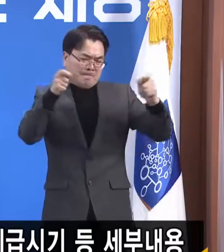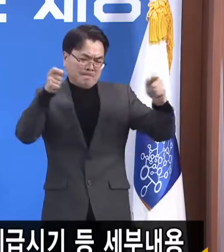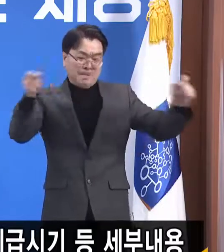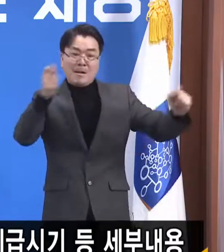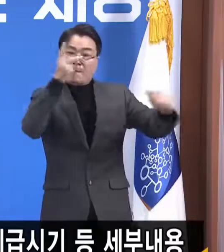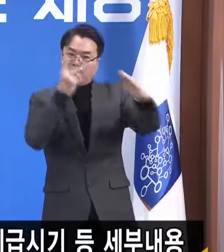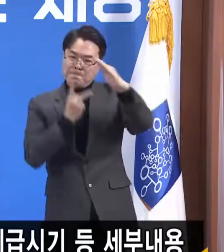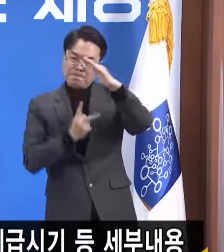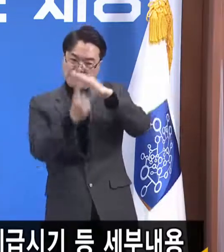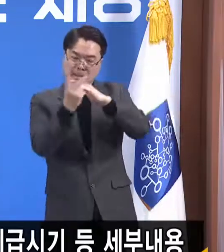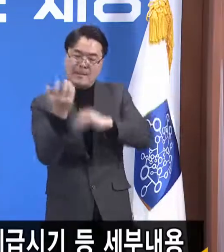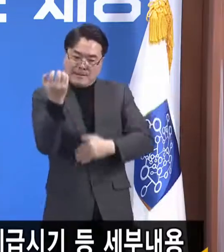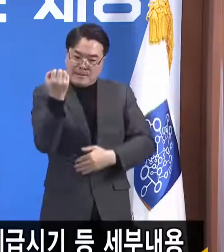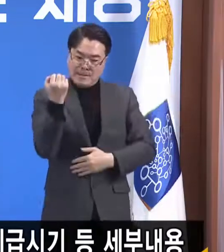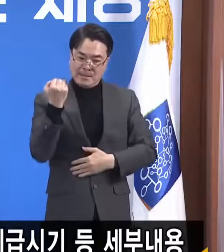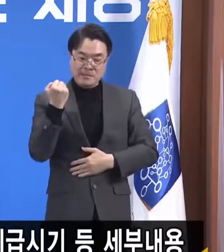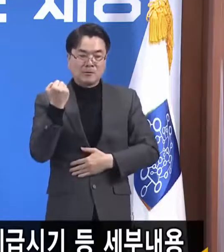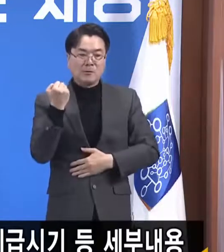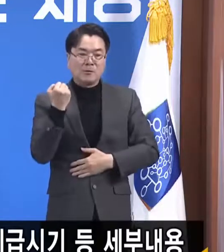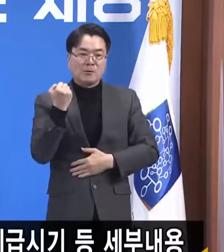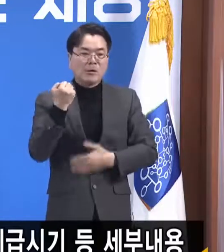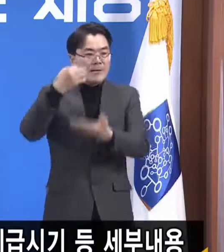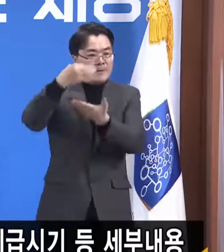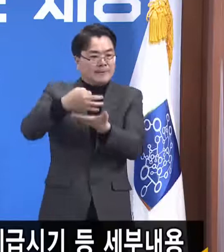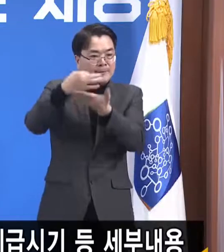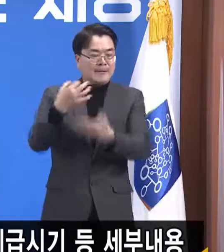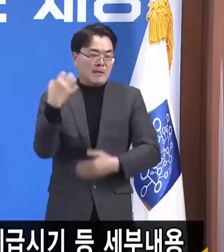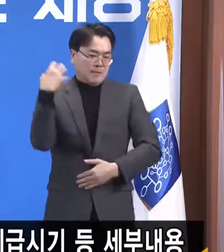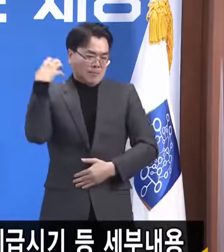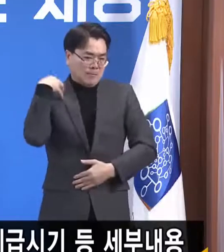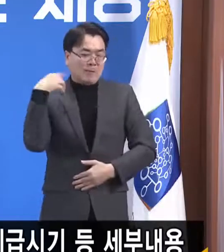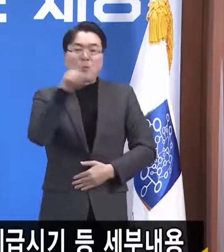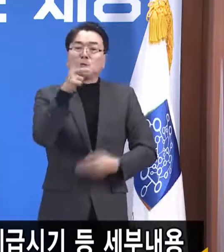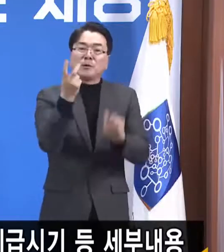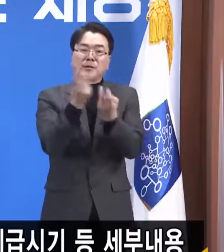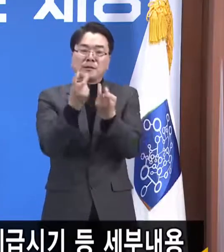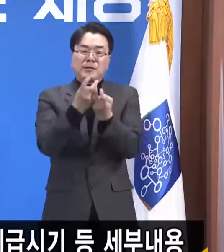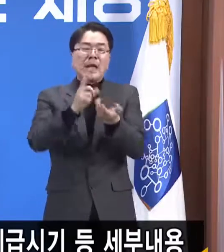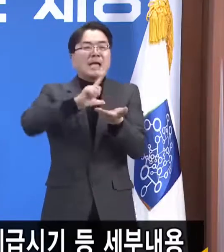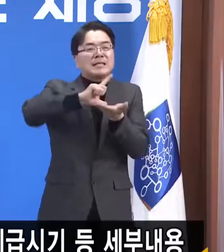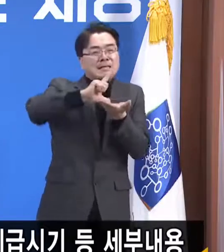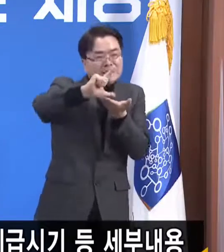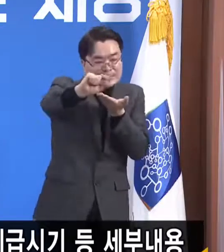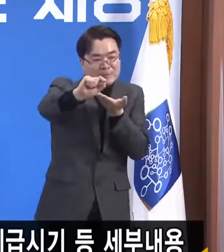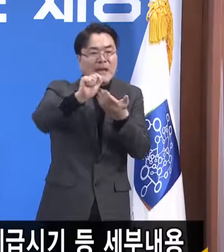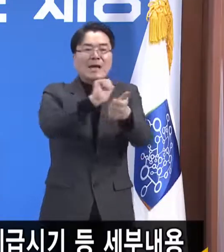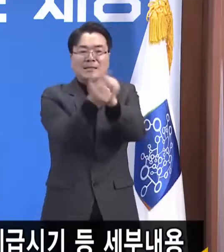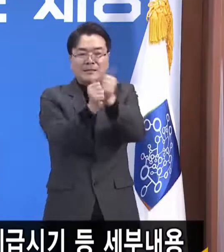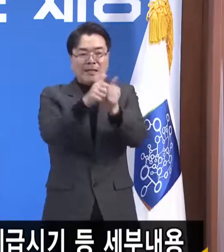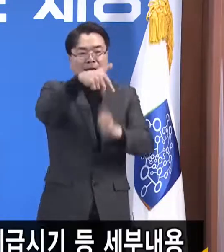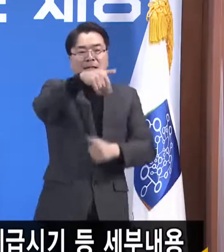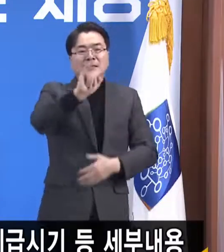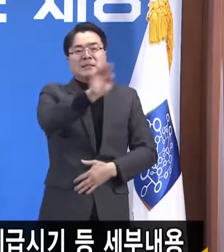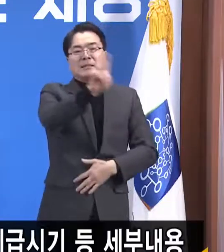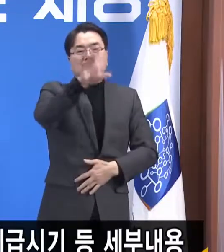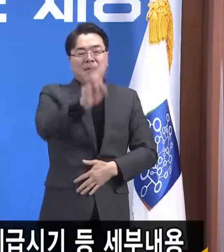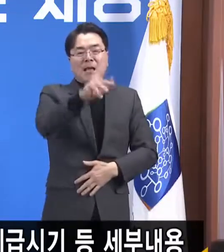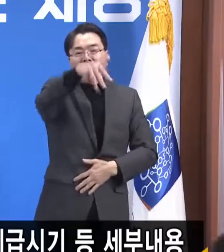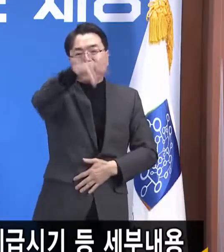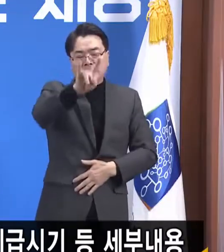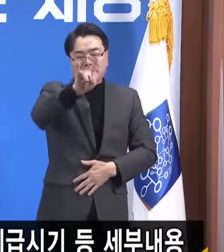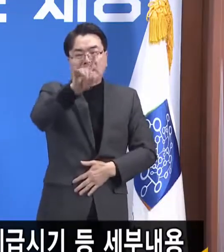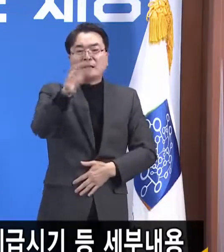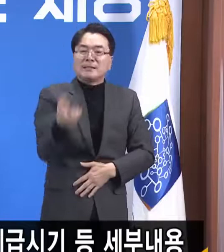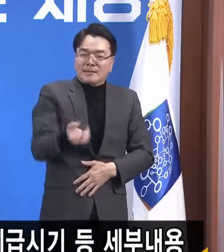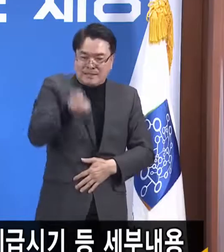기반시설에 대한 재정 부담은 지방채를 발행해서 시차를 두고 시계열적으로